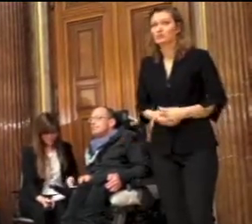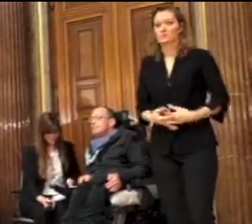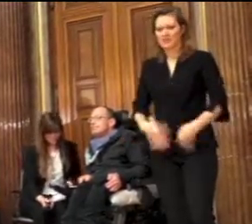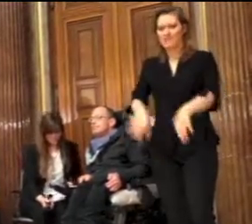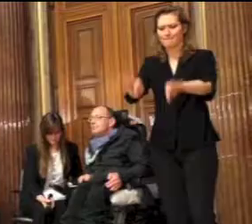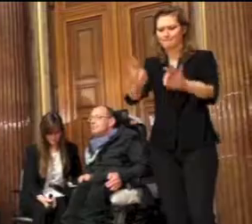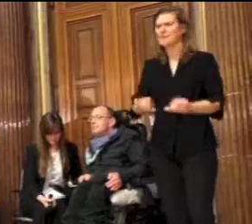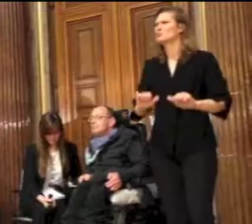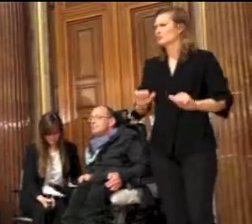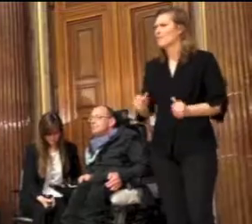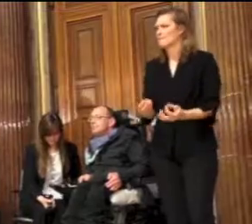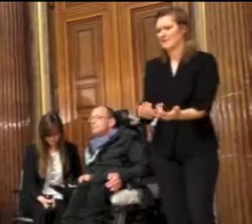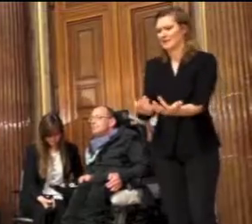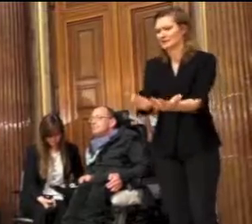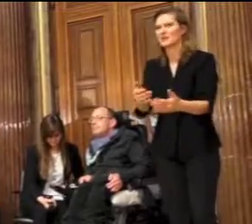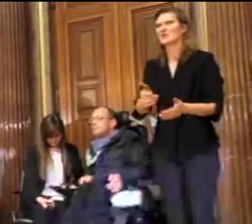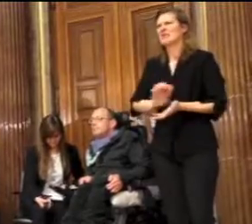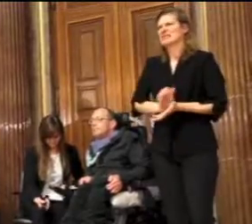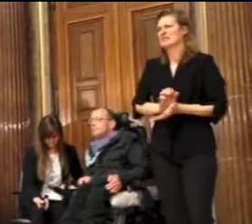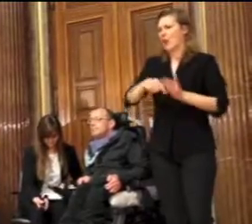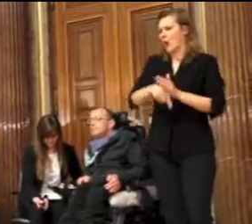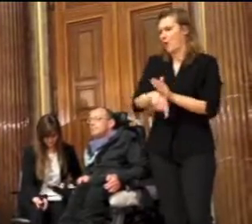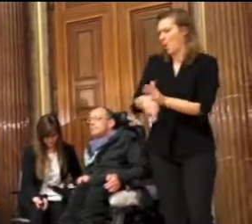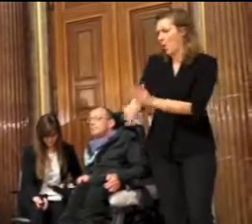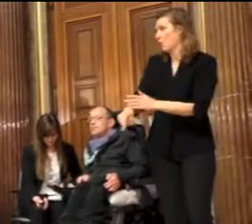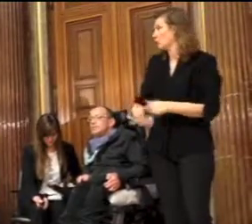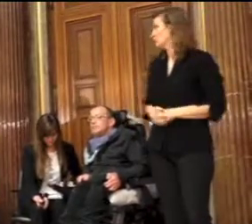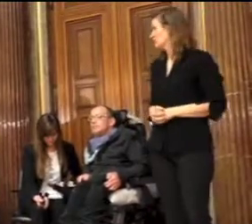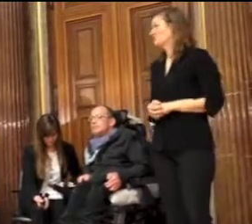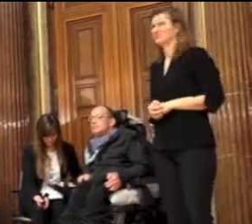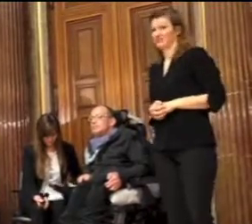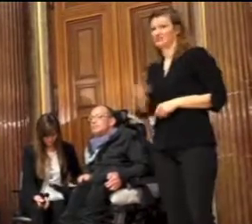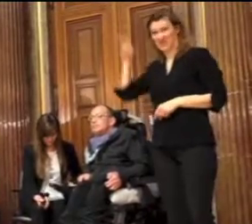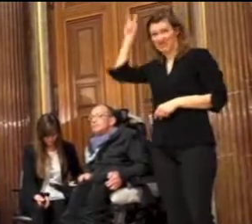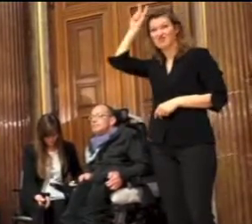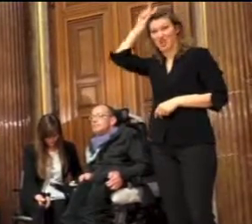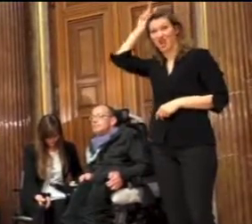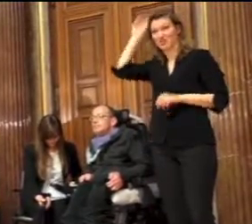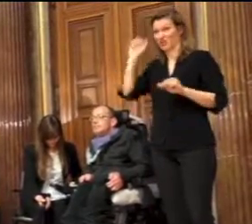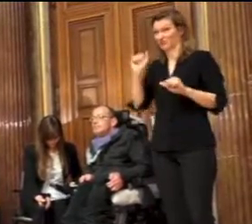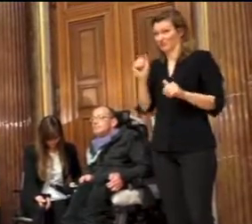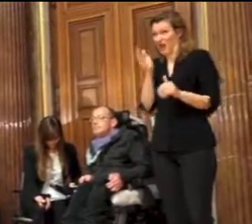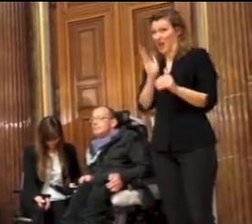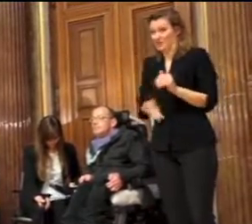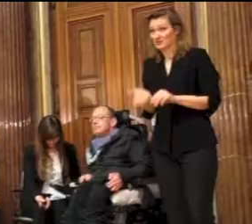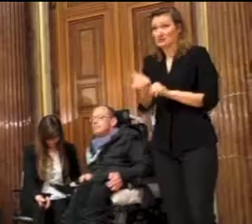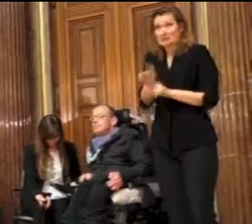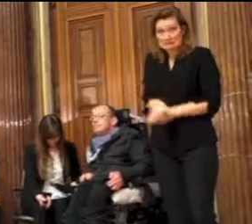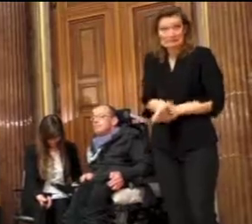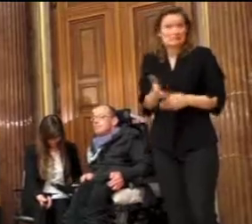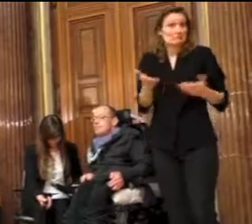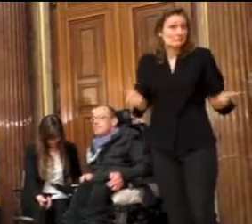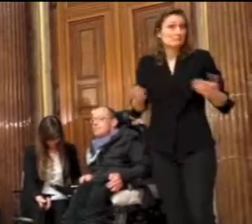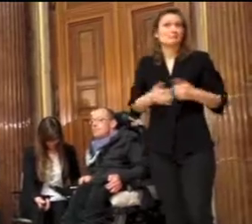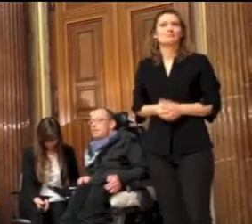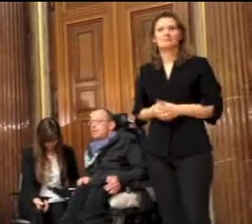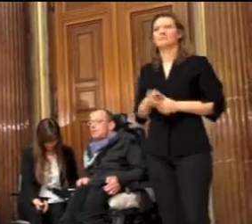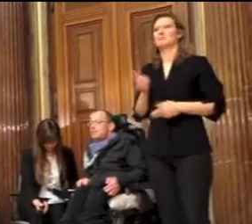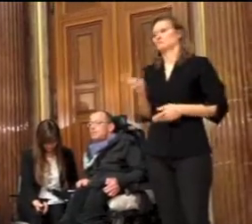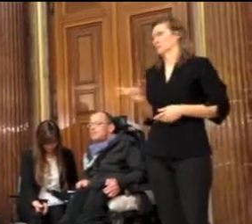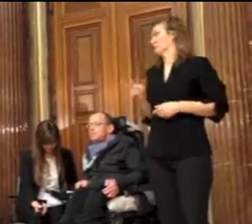Berzianer sind die Abgefetzte und der Mohikaner ist der Allerletzte, ein